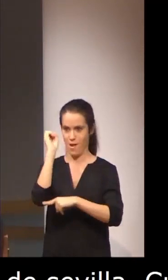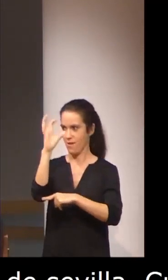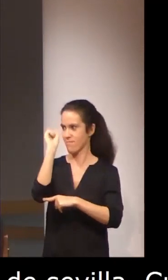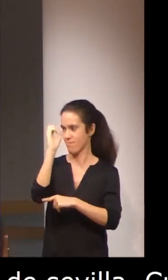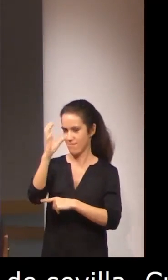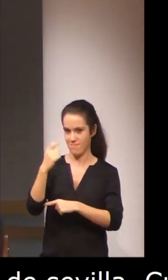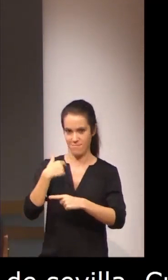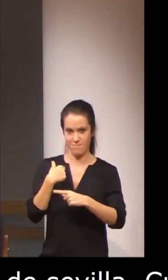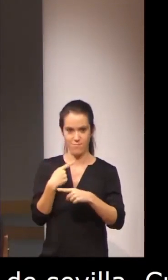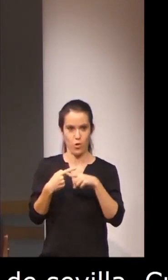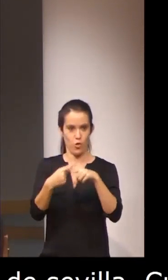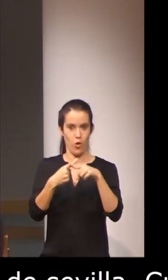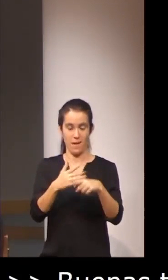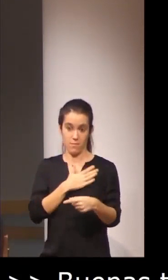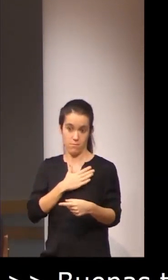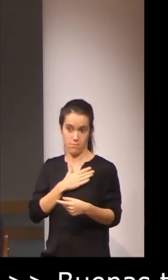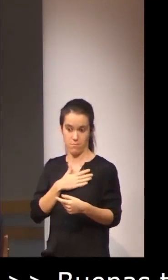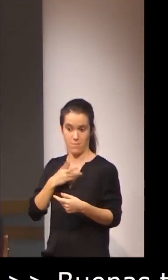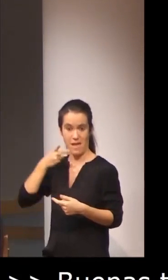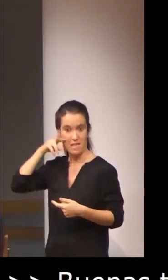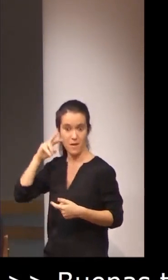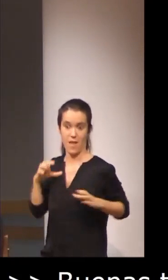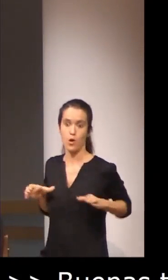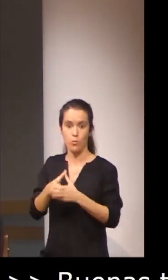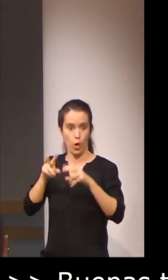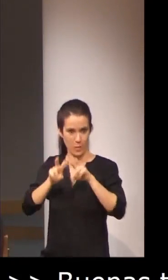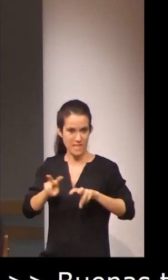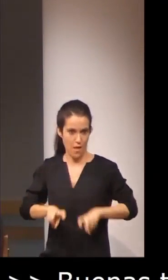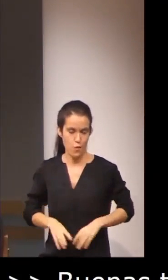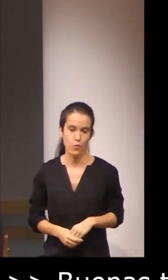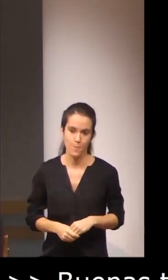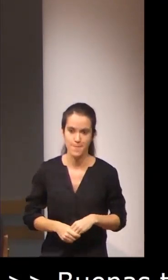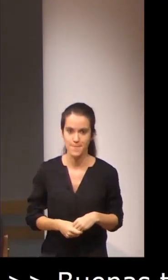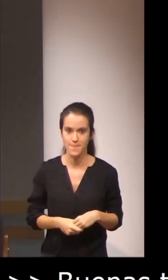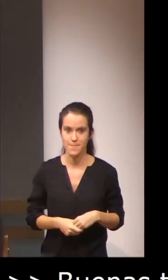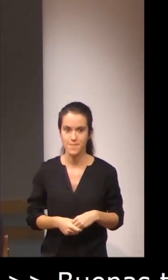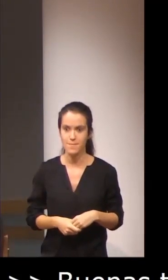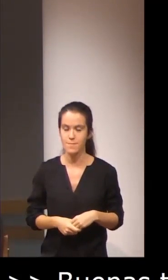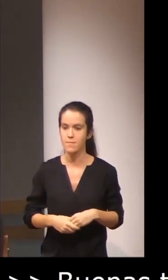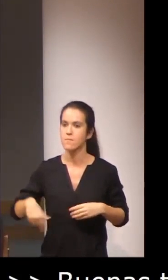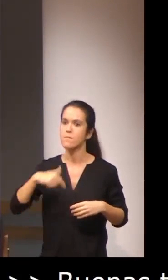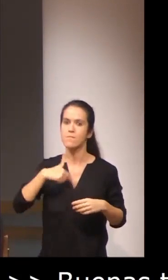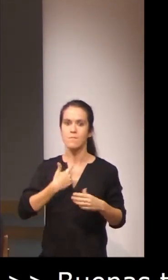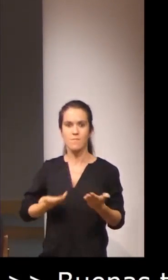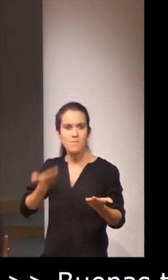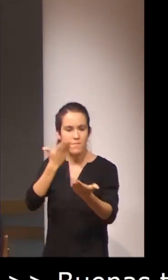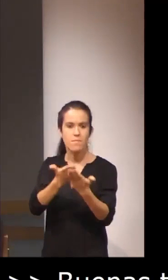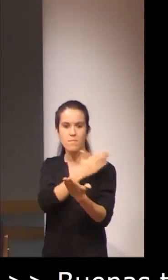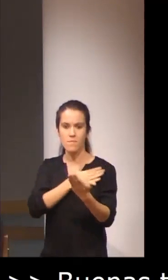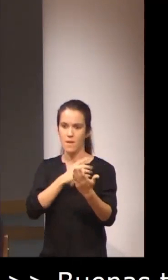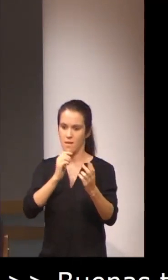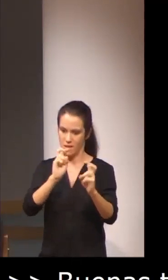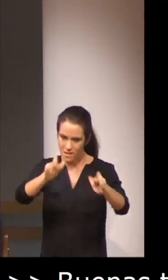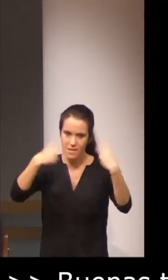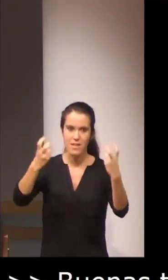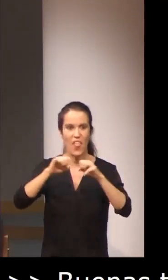la aportación que desde el grupo de investigación al que pertenezco hacemos a la rehabilitación y la difusión de la lengua y